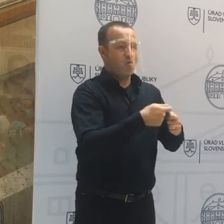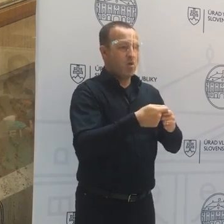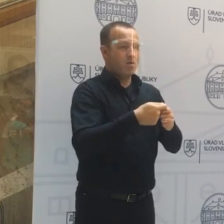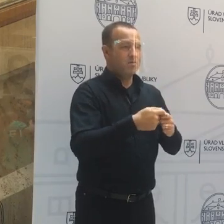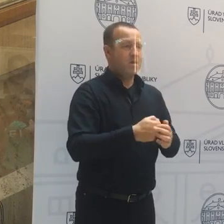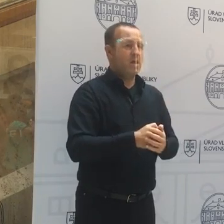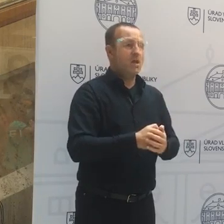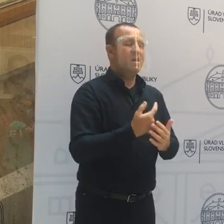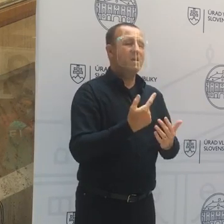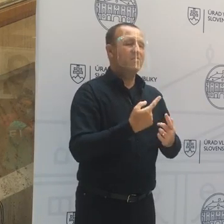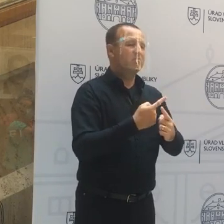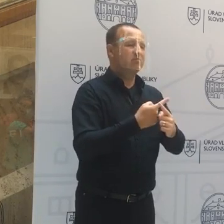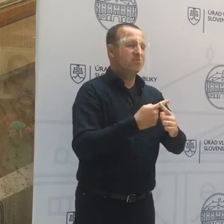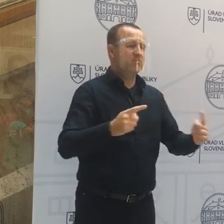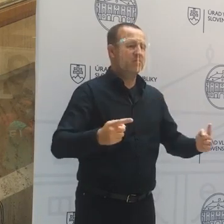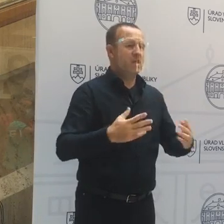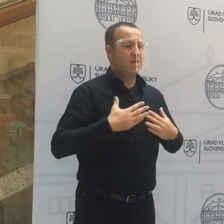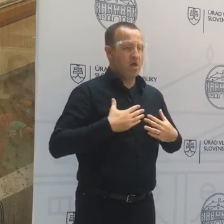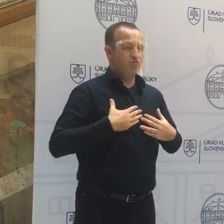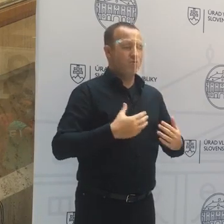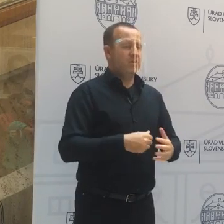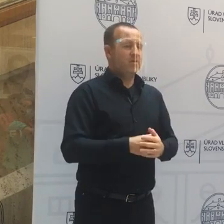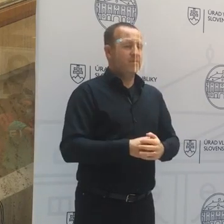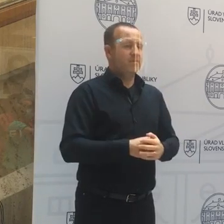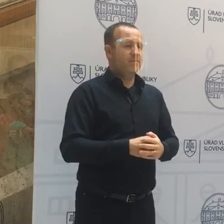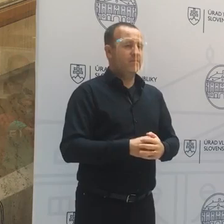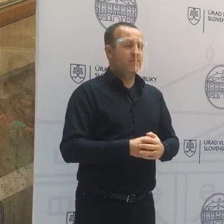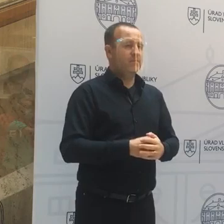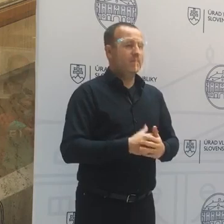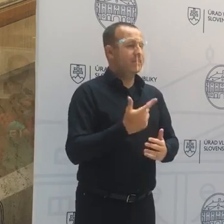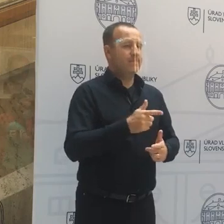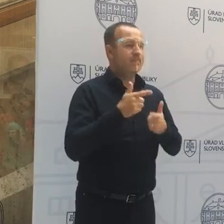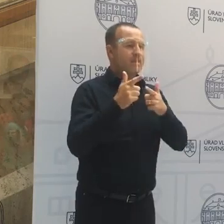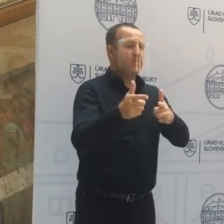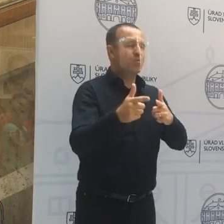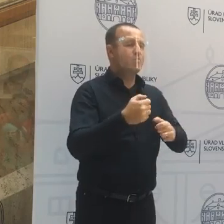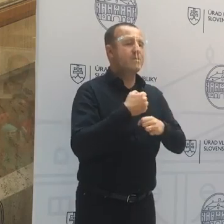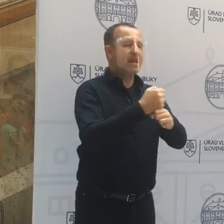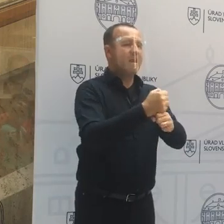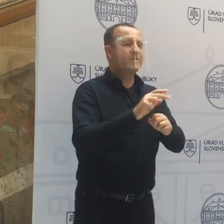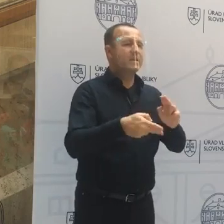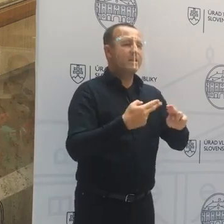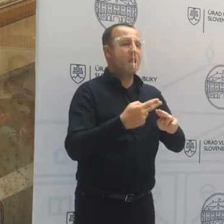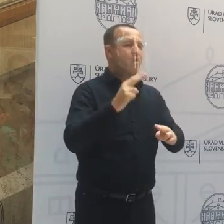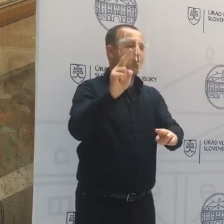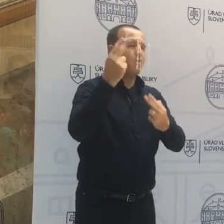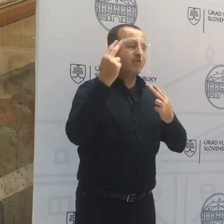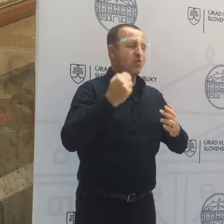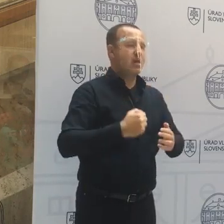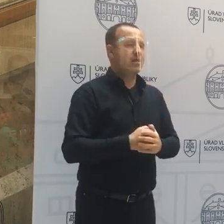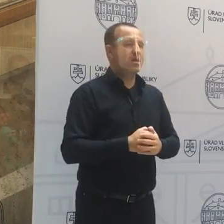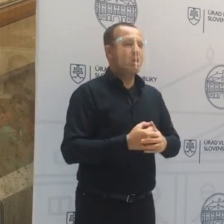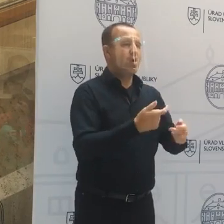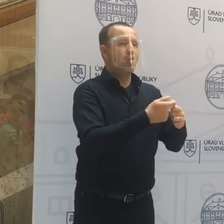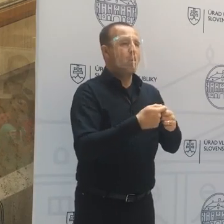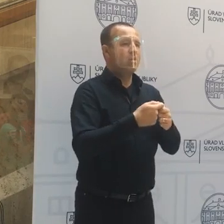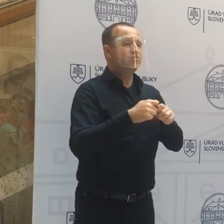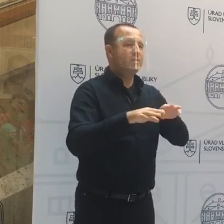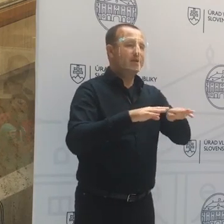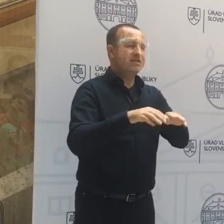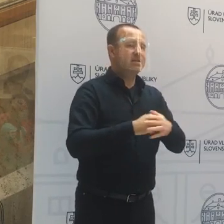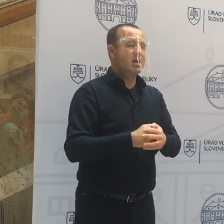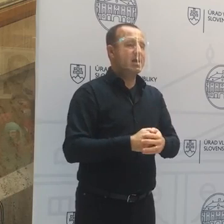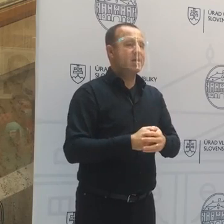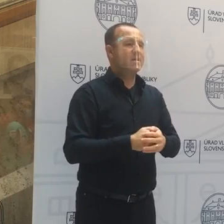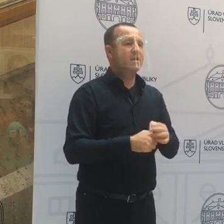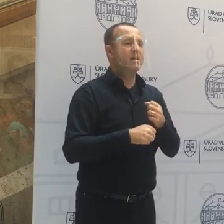je akýkoľvek, aj v tej našej je, že sa nepodporujú návrhy na odvolanie koaličného ministra, návrhy